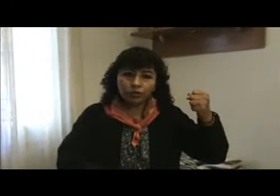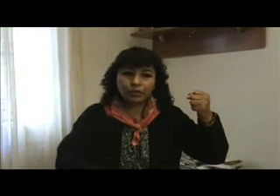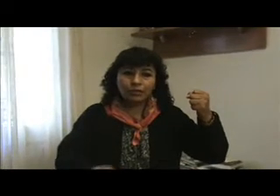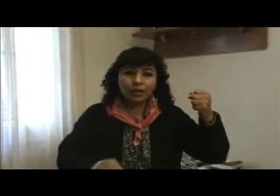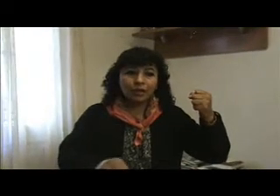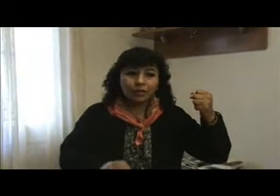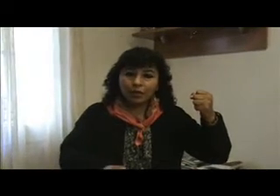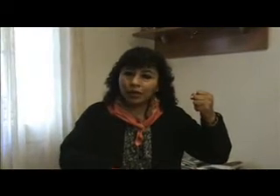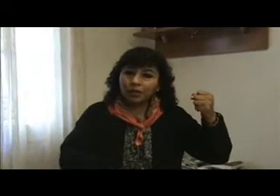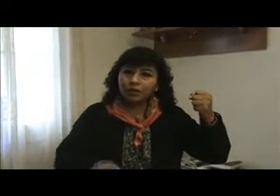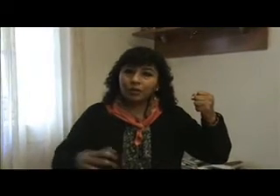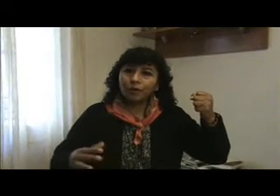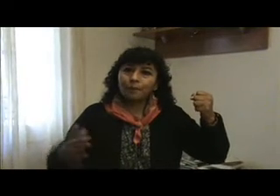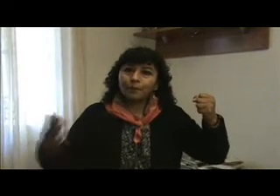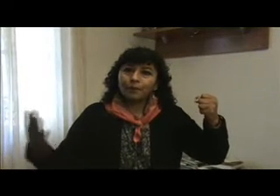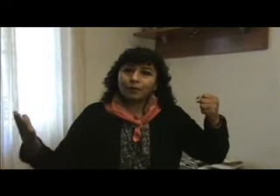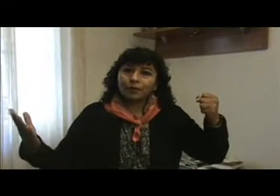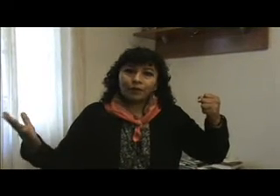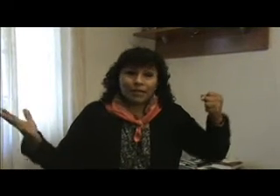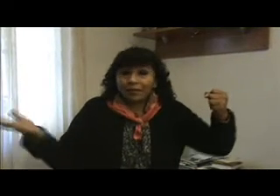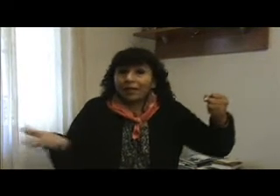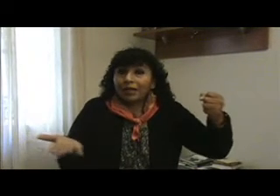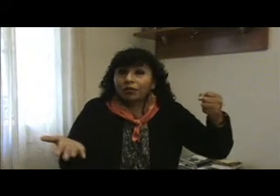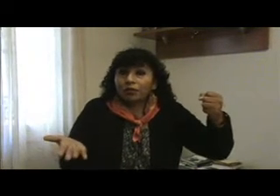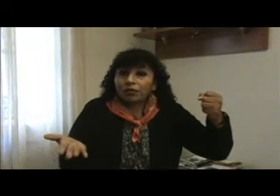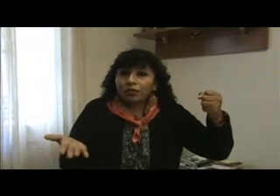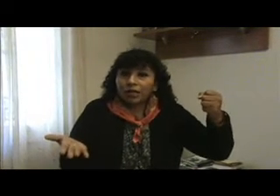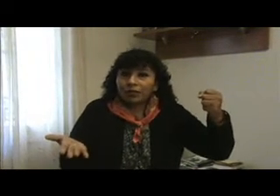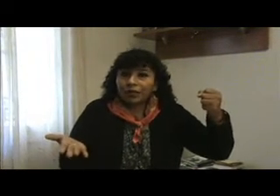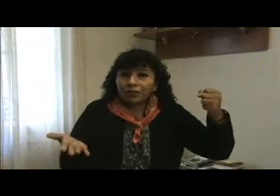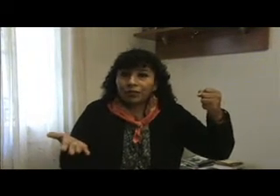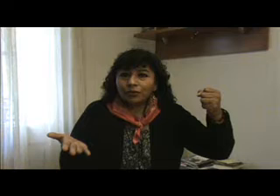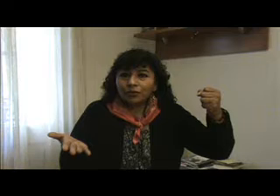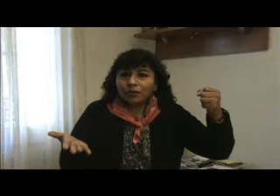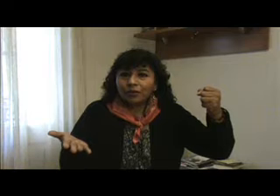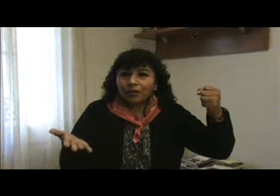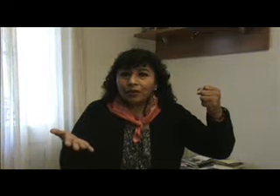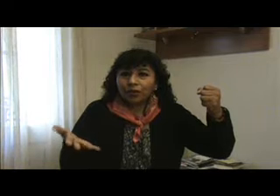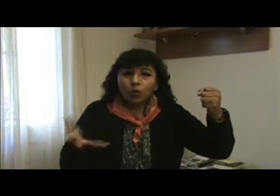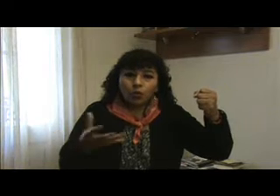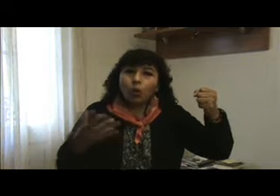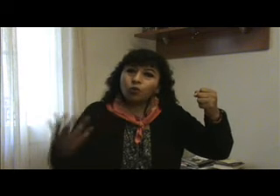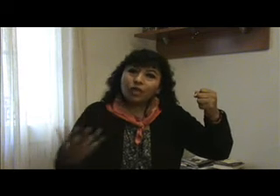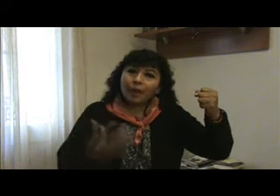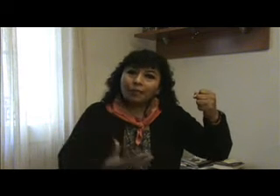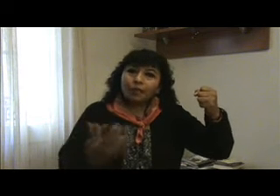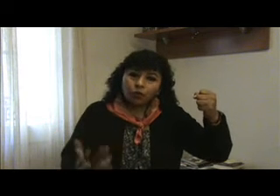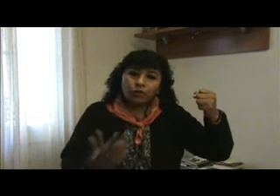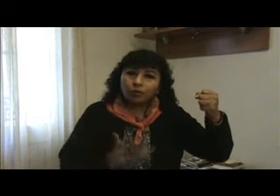de Justicia de la Nación. Ya tenían todos los elementos. Hubo un debate muy